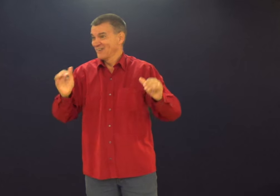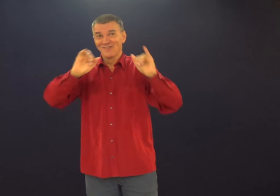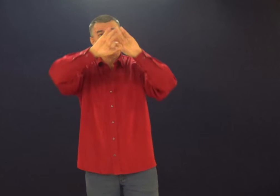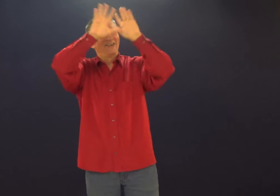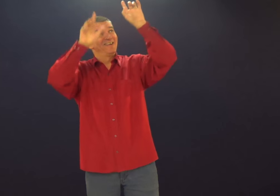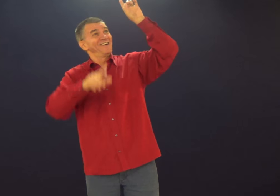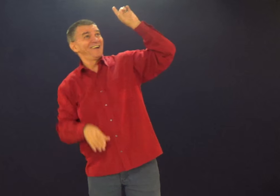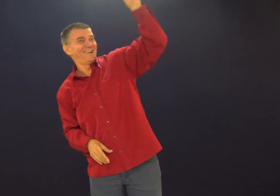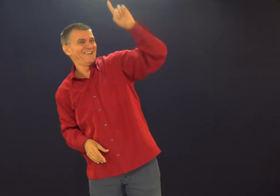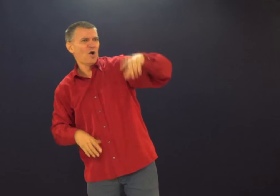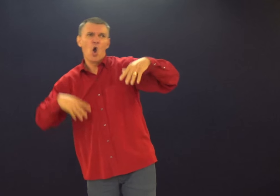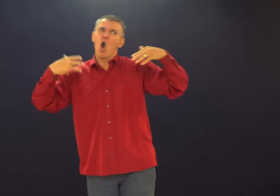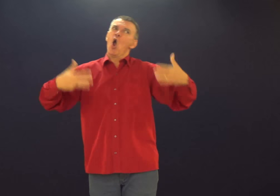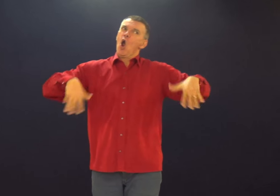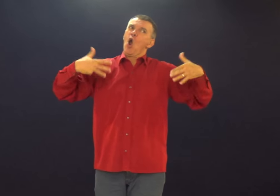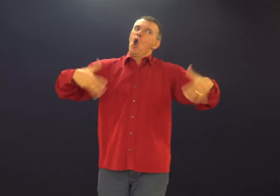Deus é que dá inteligência. Olha ele.